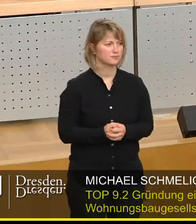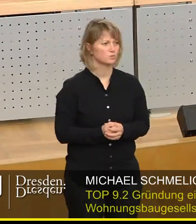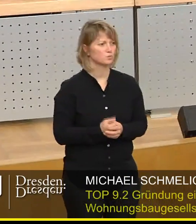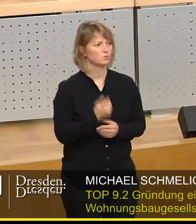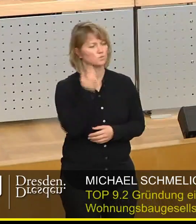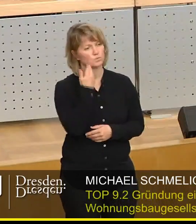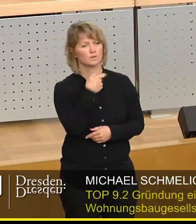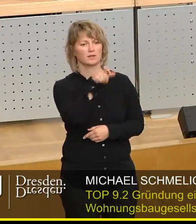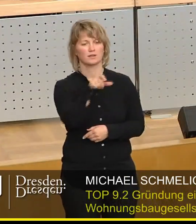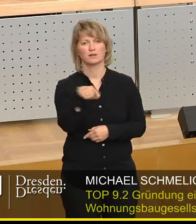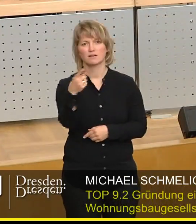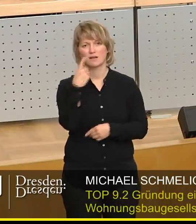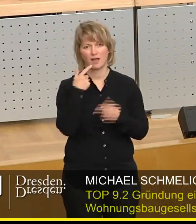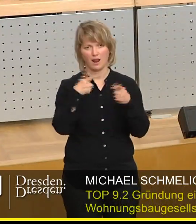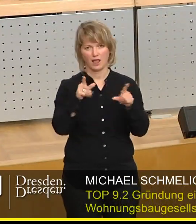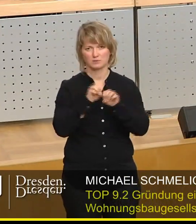am Live-Spring,